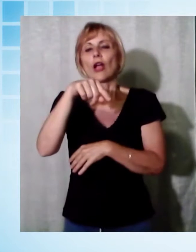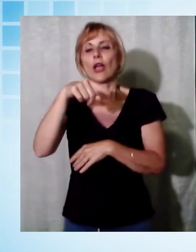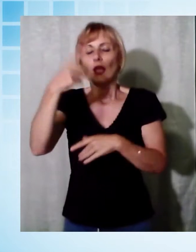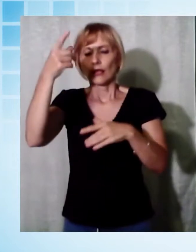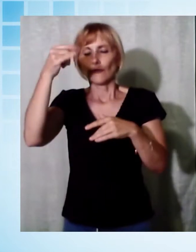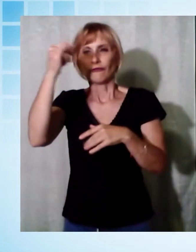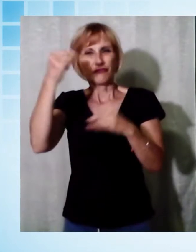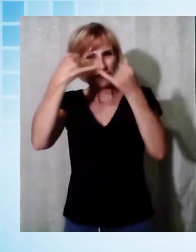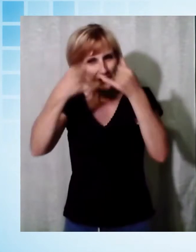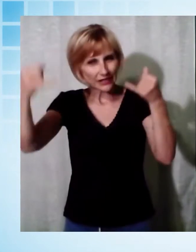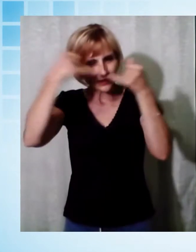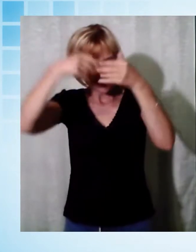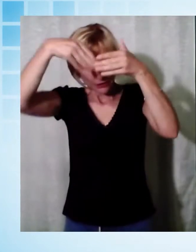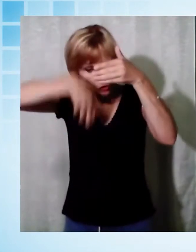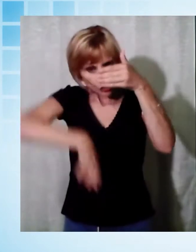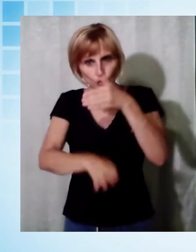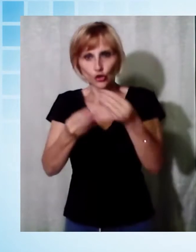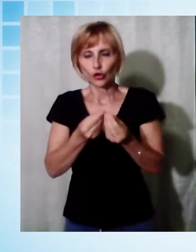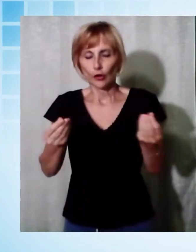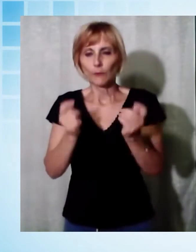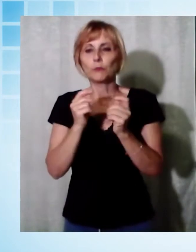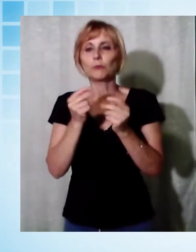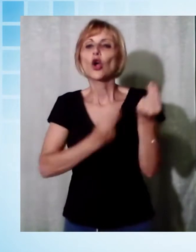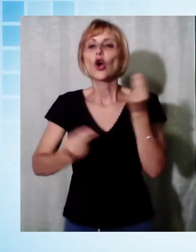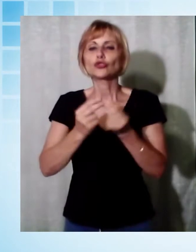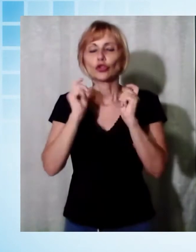progetto ha un costo complessivo di 28.000 euro.